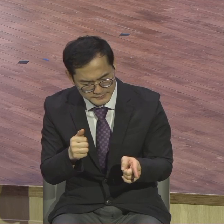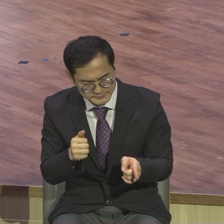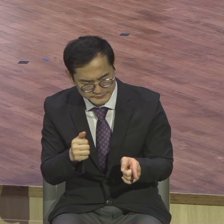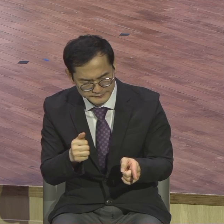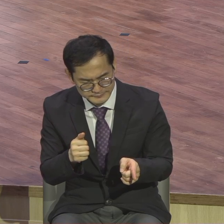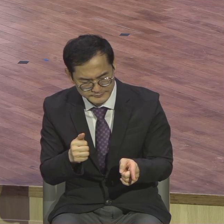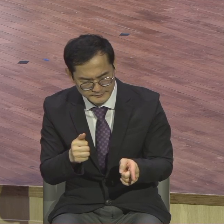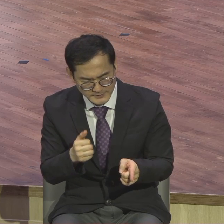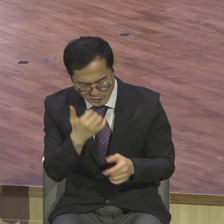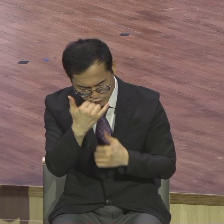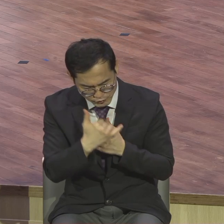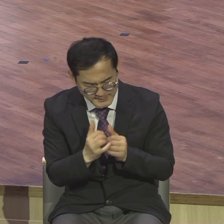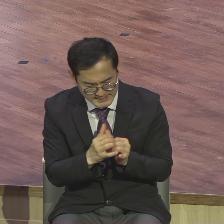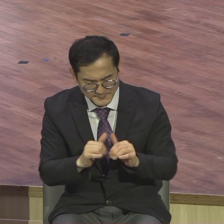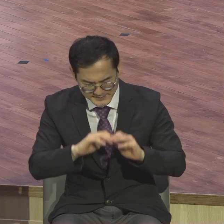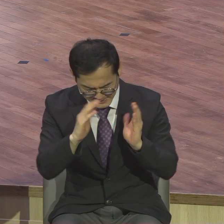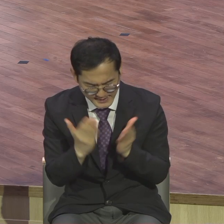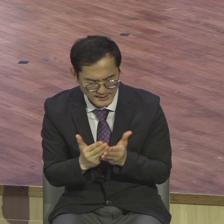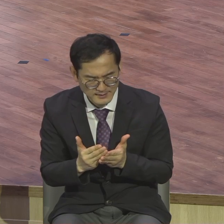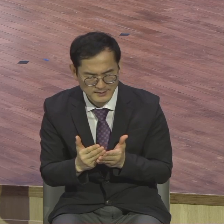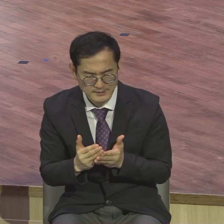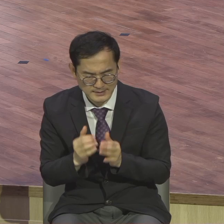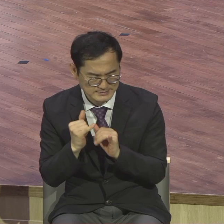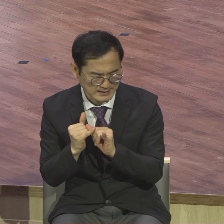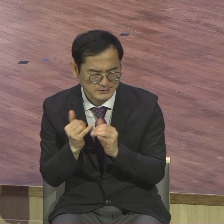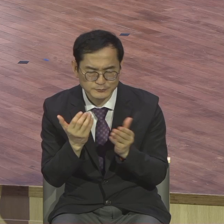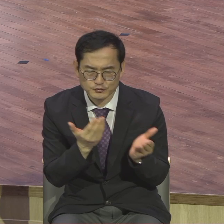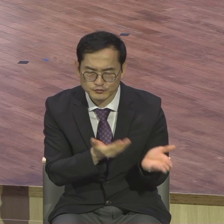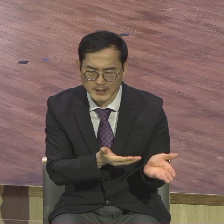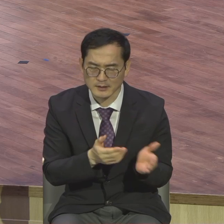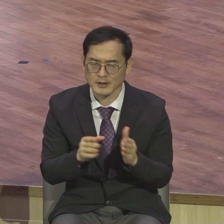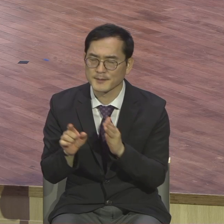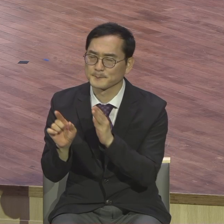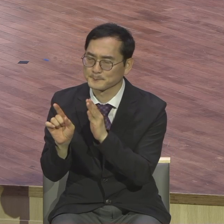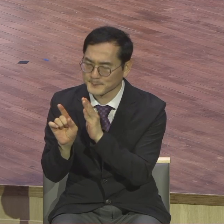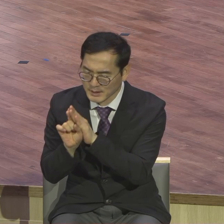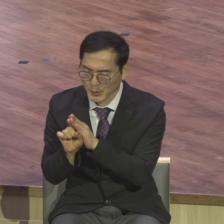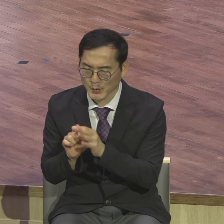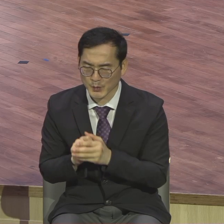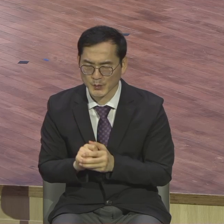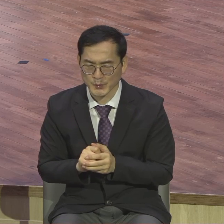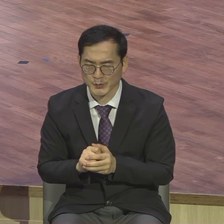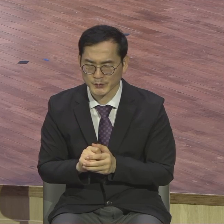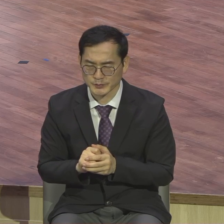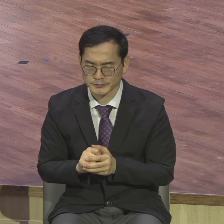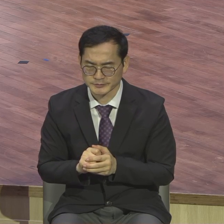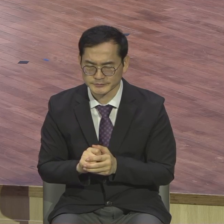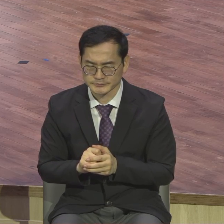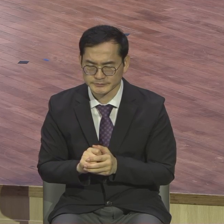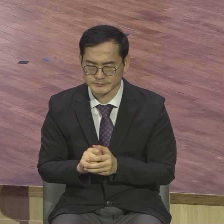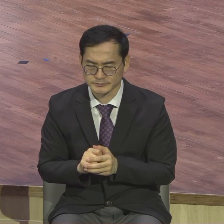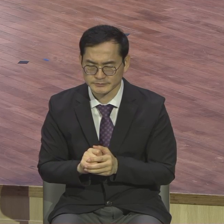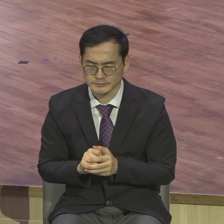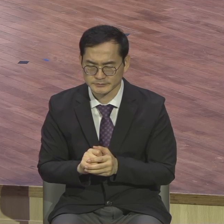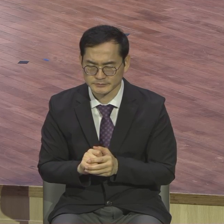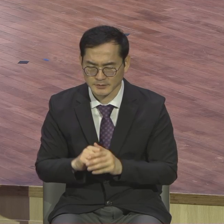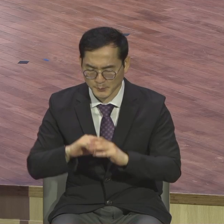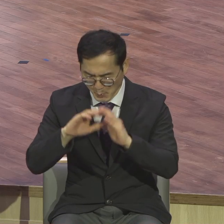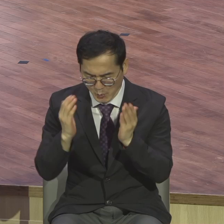앞에 맡겨준 맡기신 이 직분을 따라서 모든 것을 회복하고 치유받고 과연 직분이